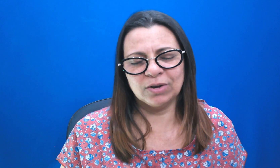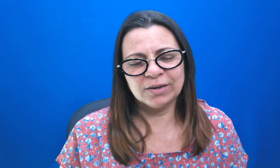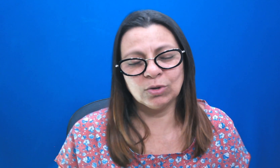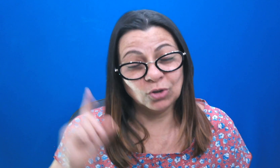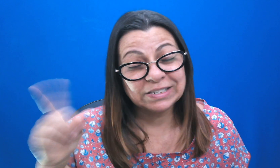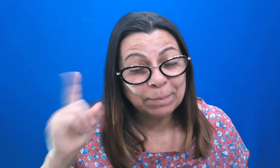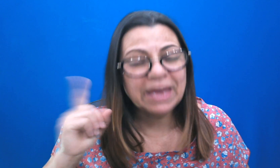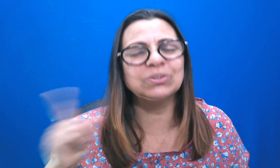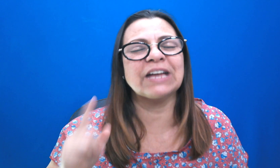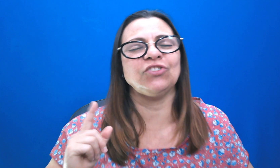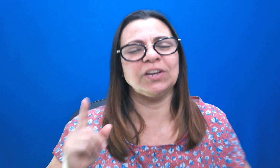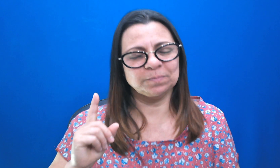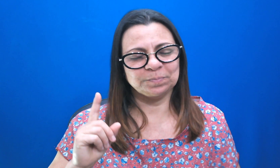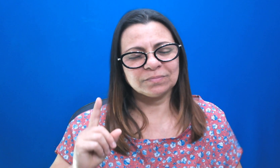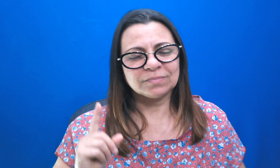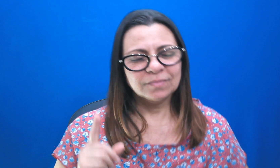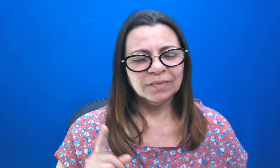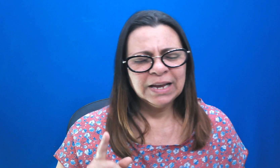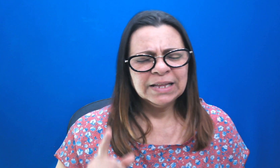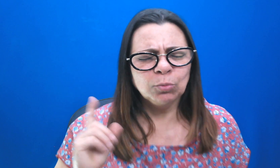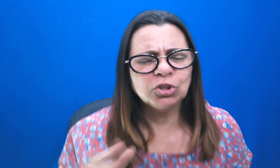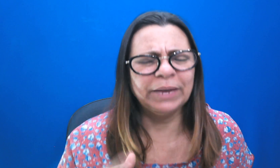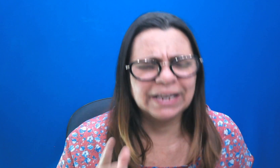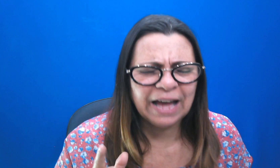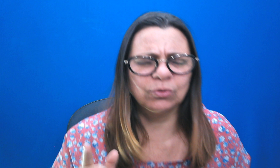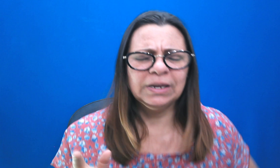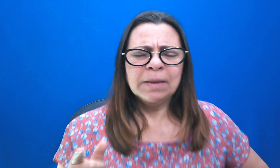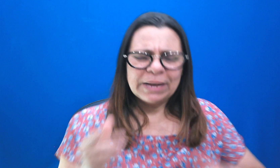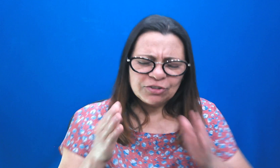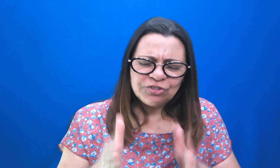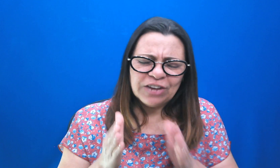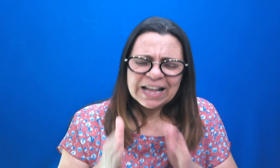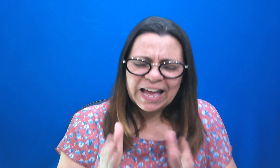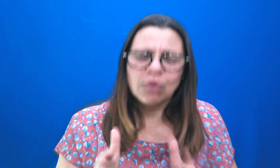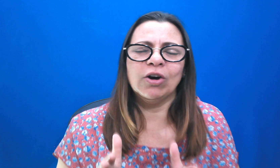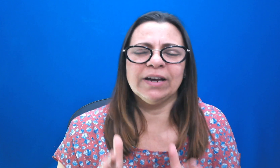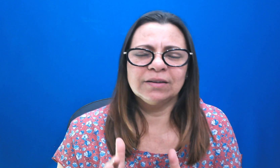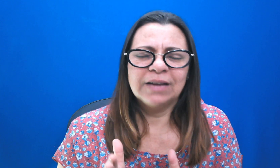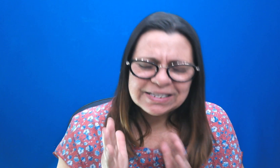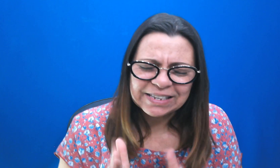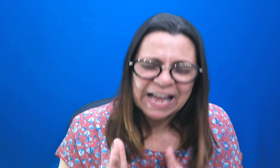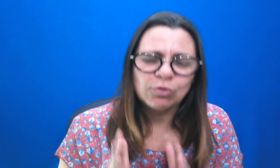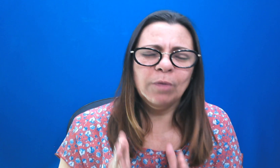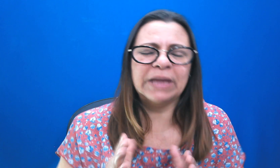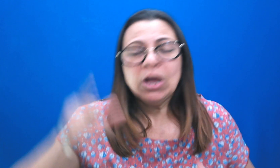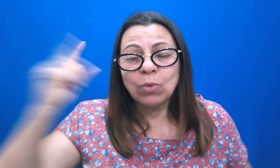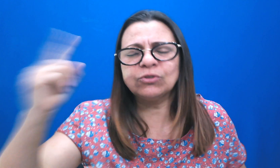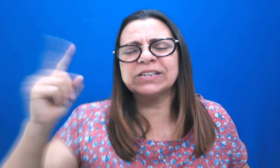Quando nós tememos a ti. Então, muito obrigado pela gente chegar até agora. Esse exato momento. Quantos